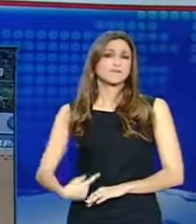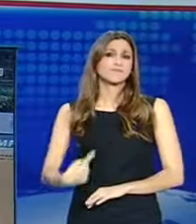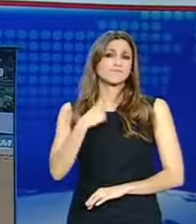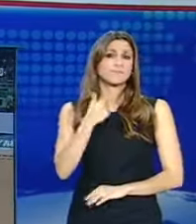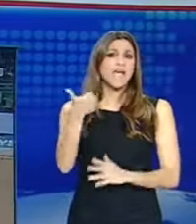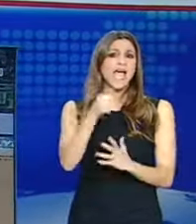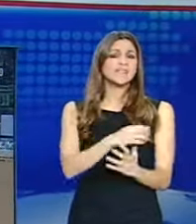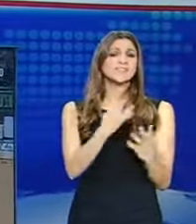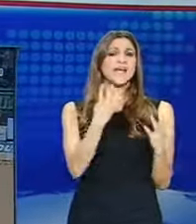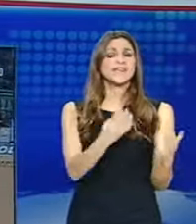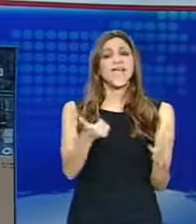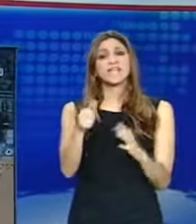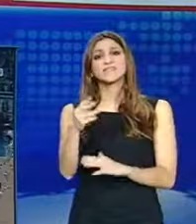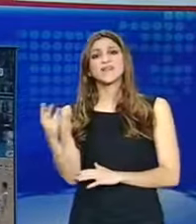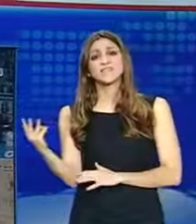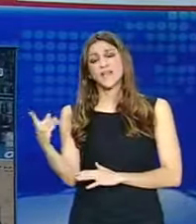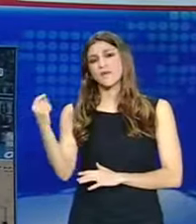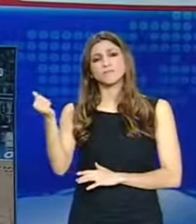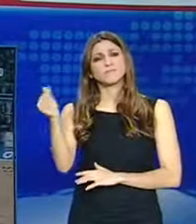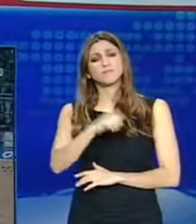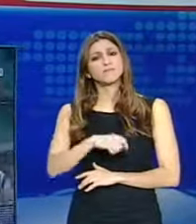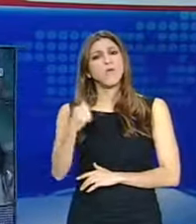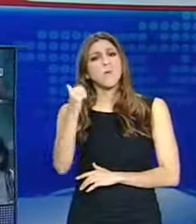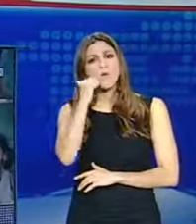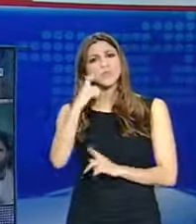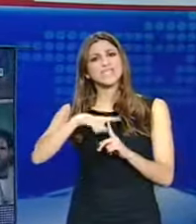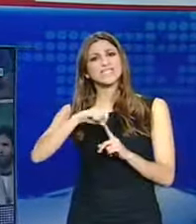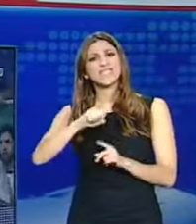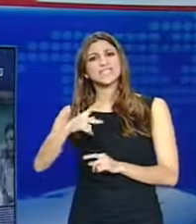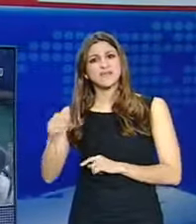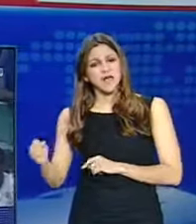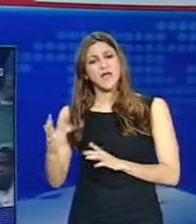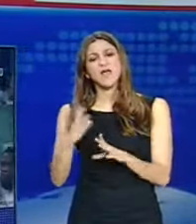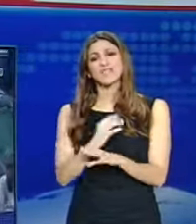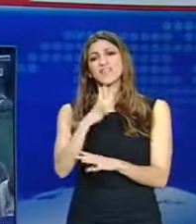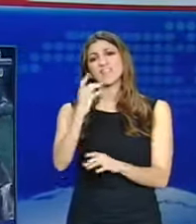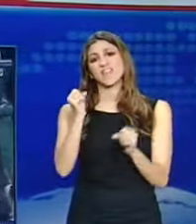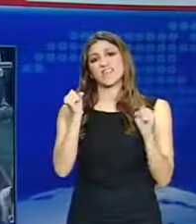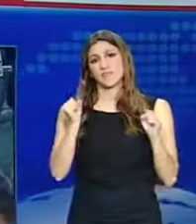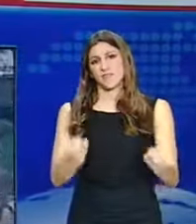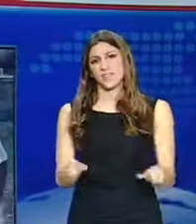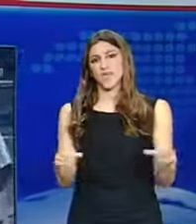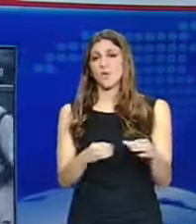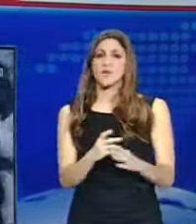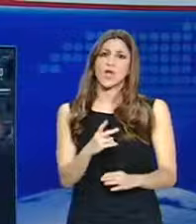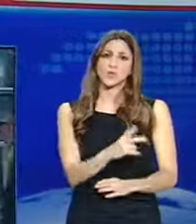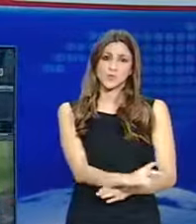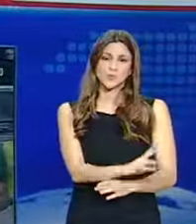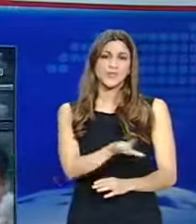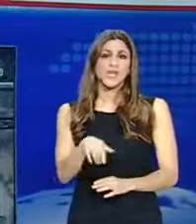-63 από την Τζέσσεκα Μόσχα στο κλεισό των Ολυμπιακών εγκαταστάσεων κατέλαβε την τέταρτη φέση στο δικό του όμιλο. Στα play-off οι πράσινοι καλούνται